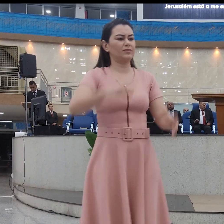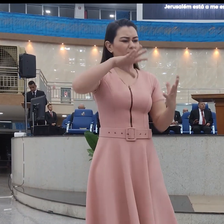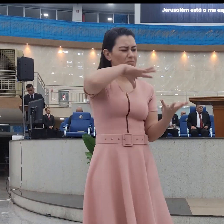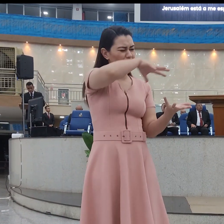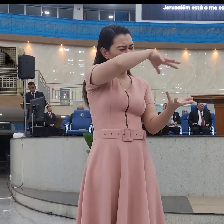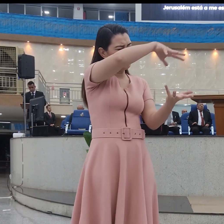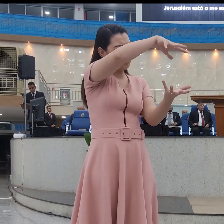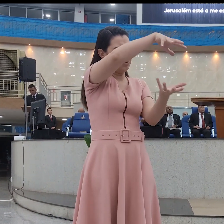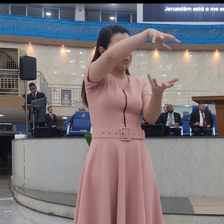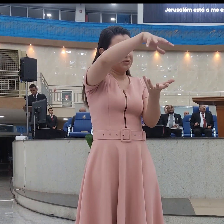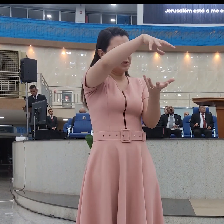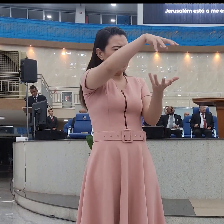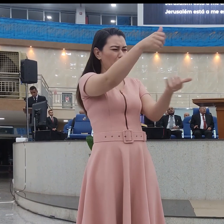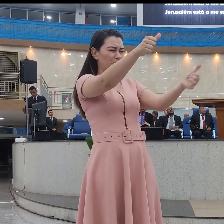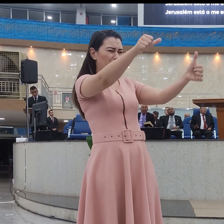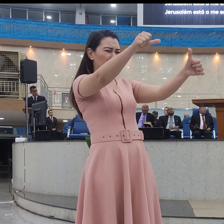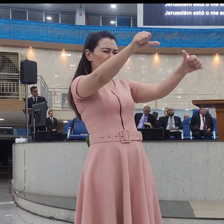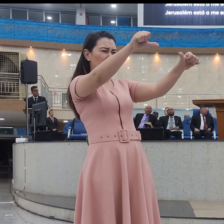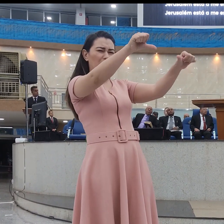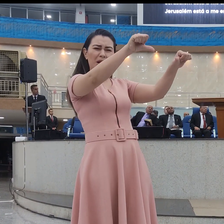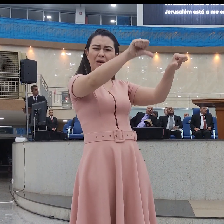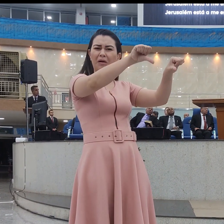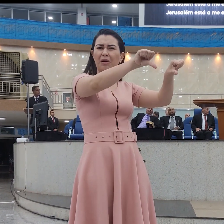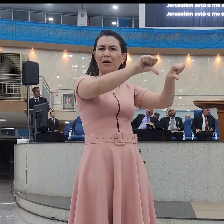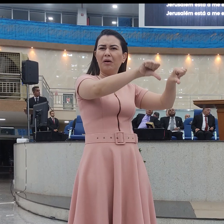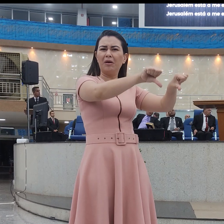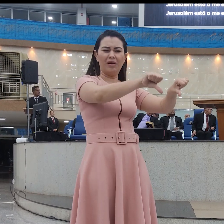Não vou me conformar com este mundo